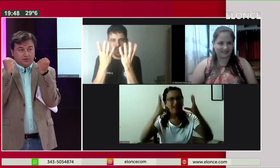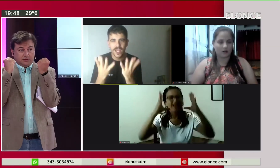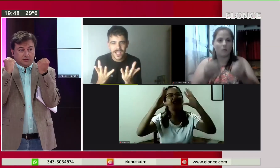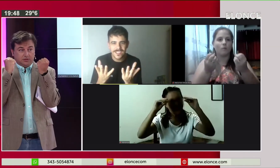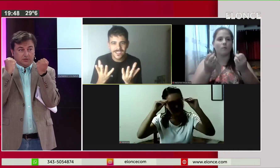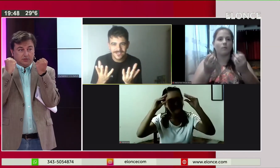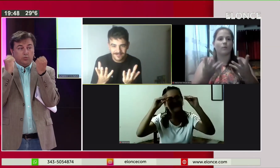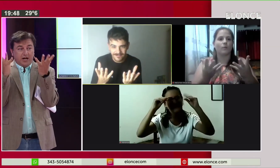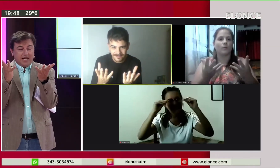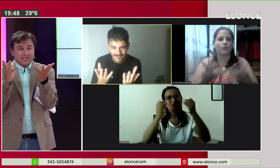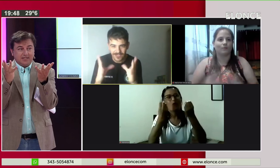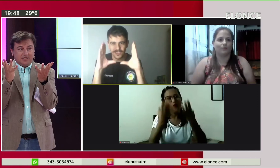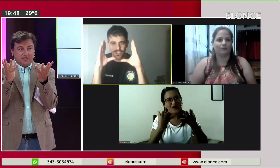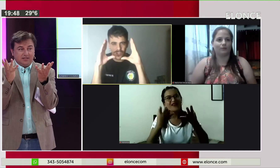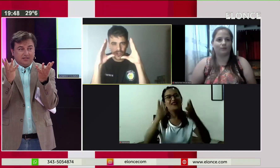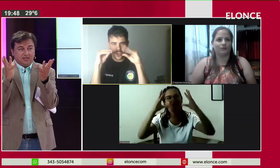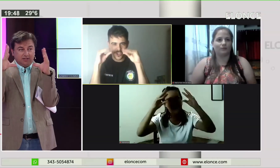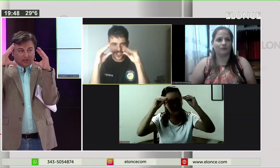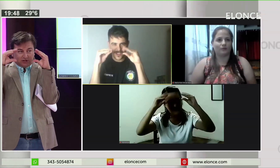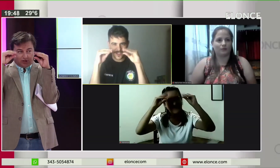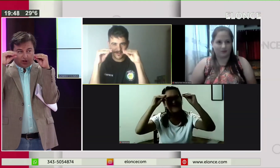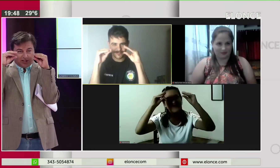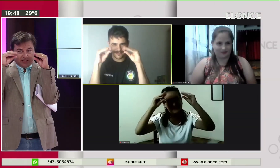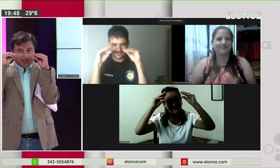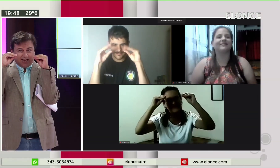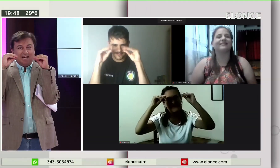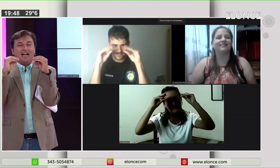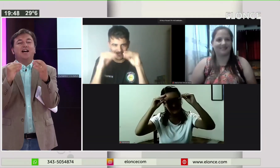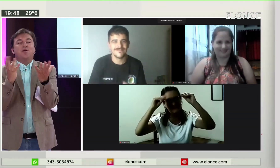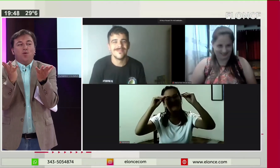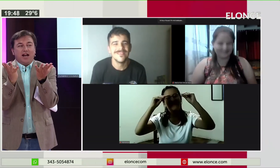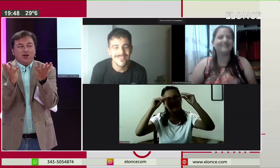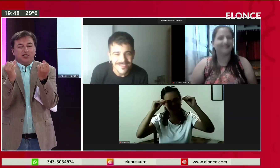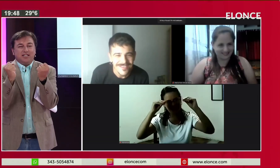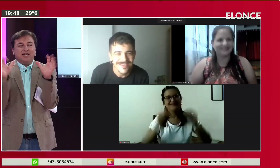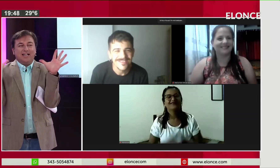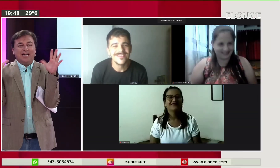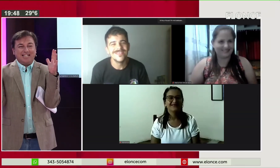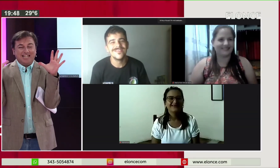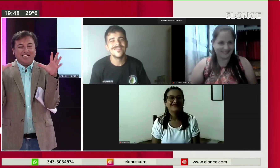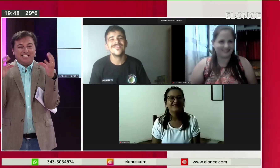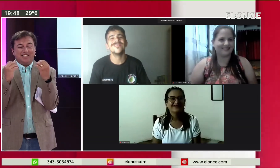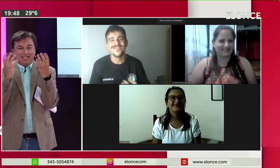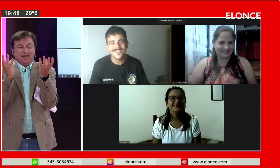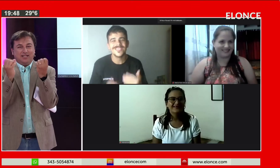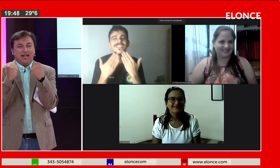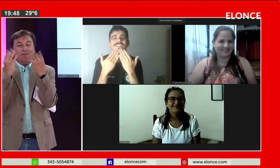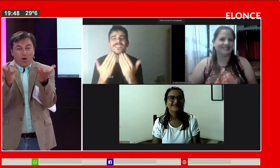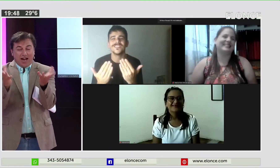Buenas noches. Buenas noches. Noches. Ahí está. Buenas noches. Gracias. ¿Sí? Y sería buenas